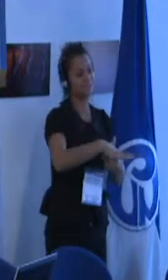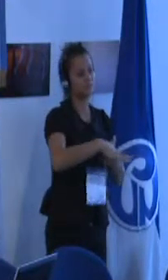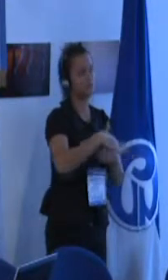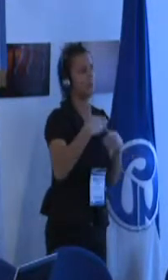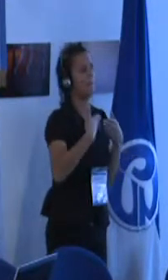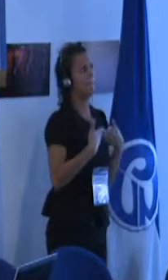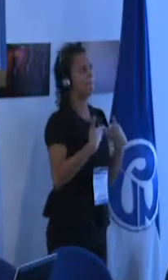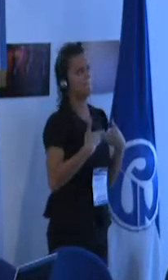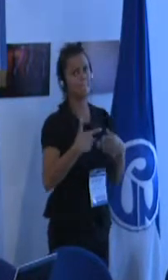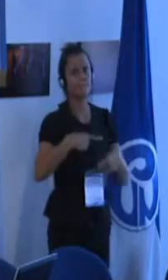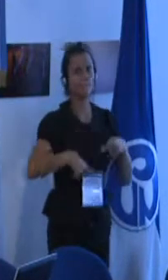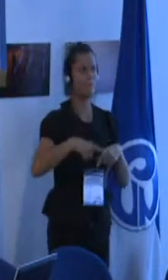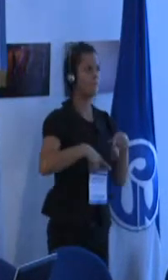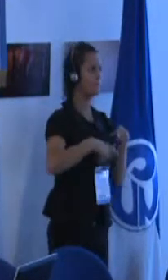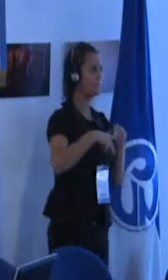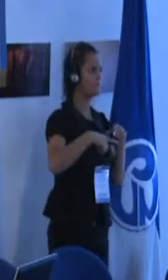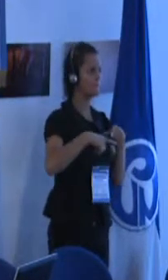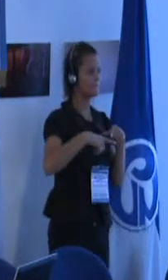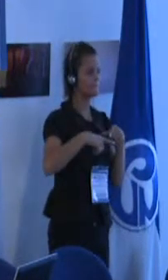discapacitante